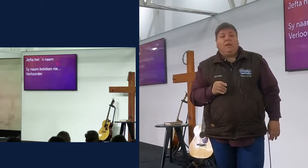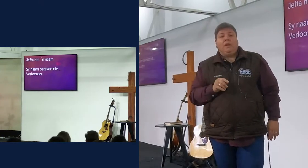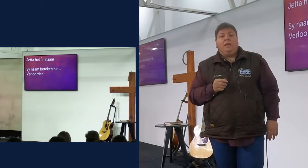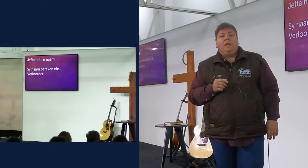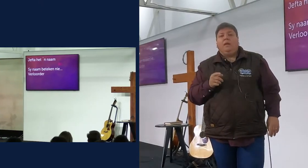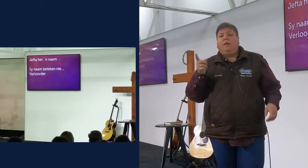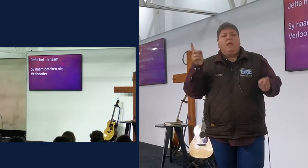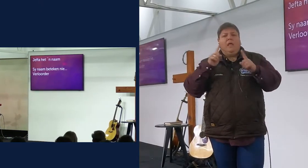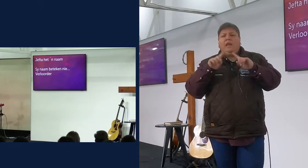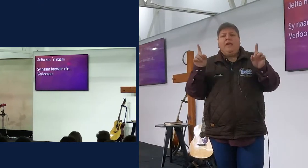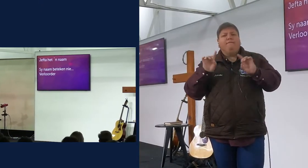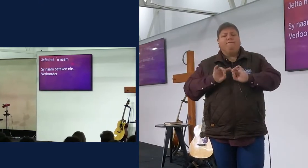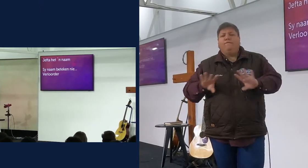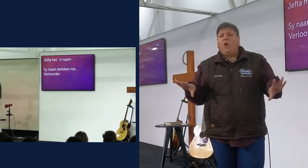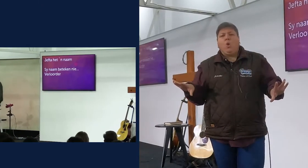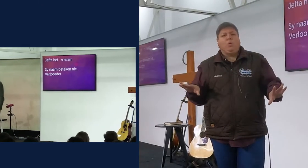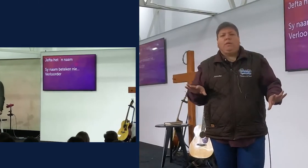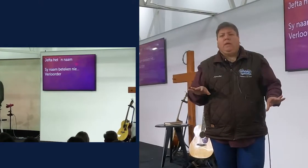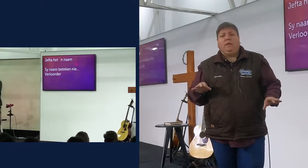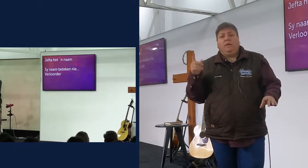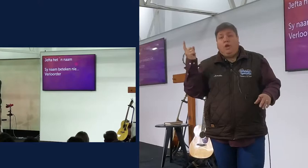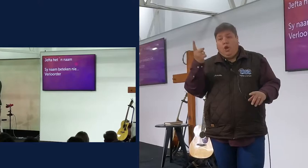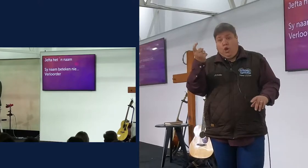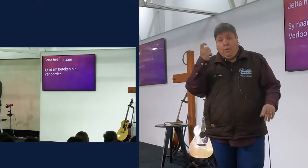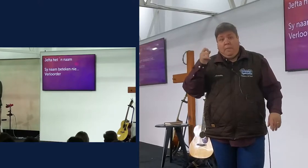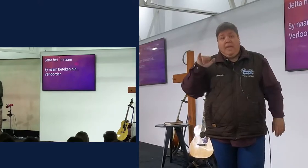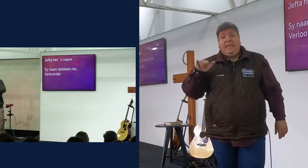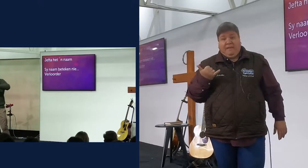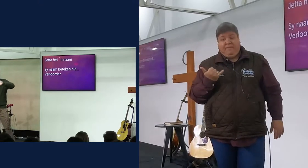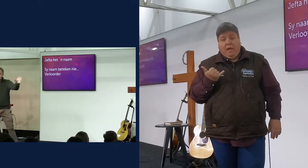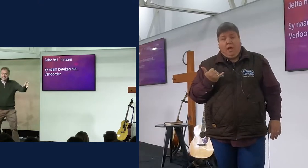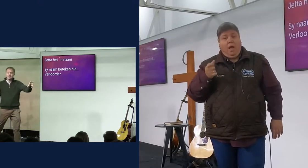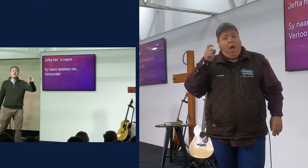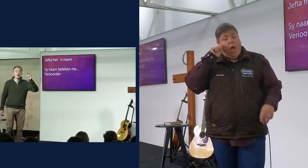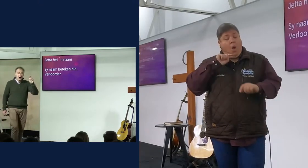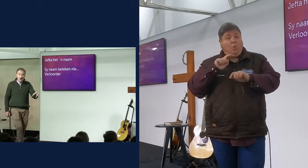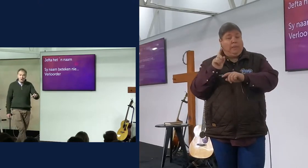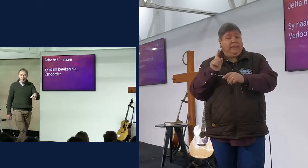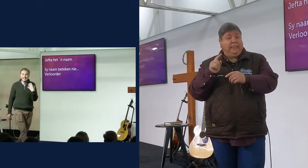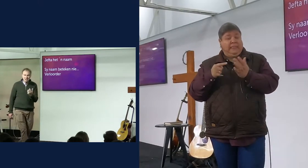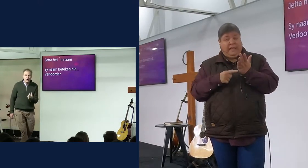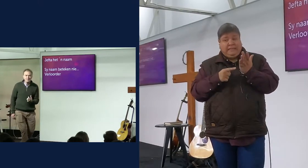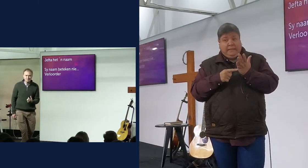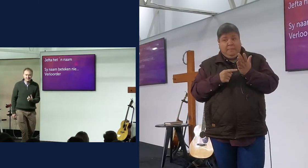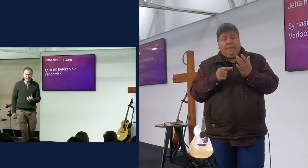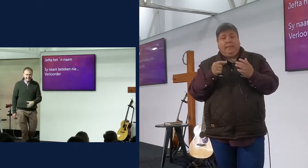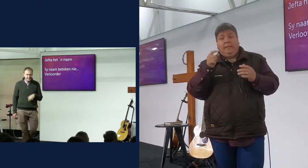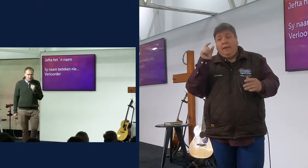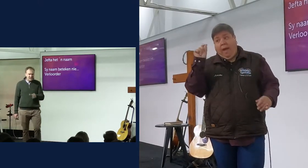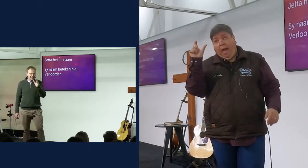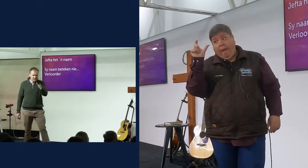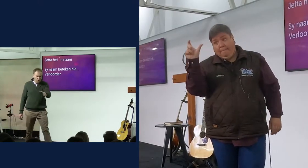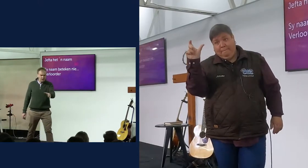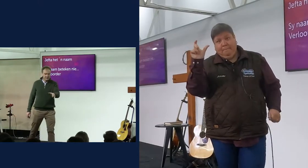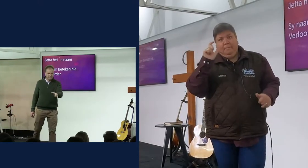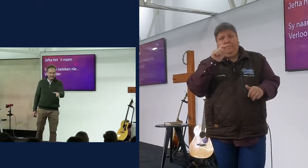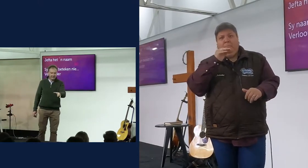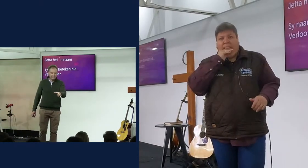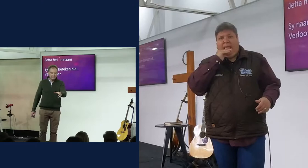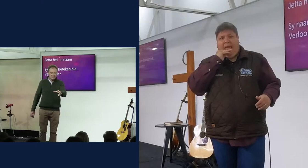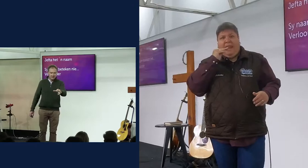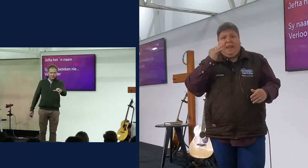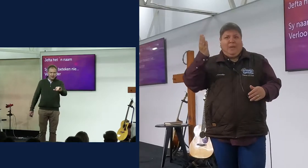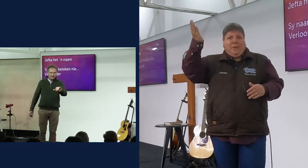hy een verloorder is, wanneer jy heeft daar geroep het, het jy iets geroep, ondou, in die oud-testament veraal, het die naam iets beteken, jy het jou kind die naam